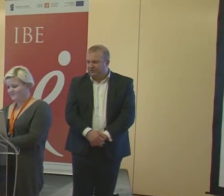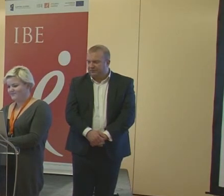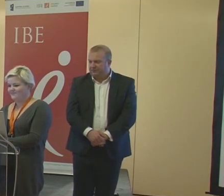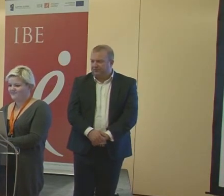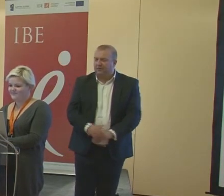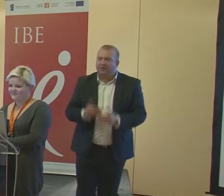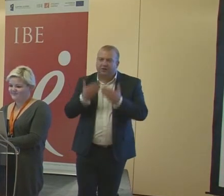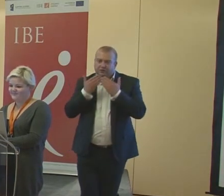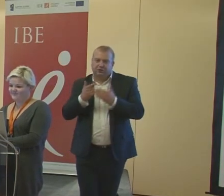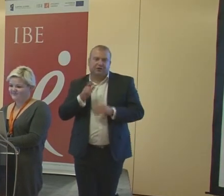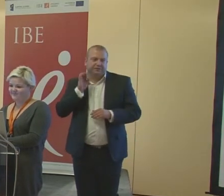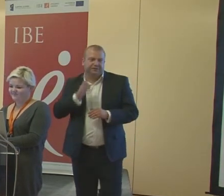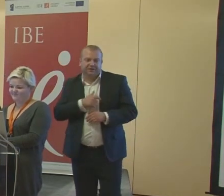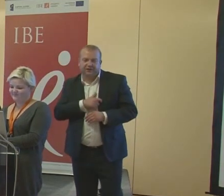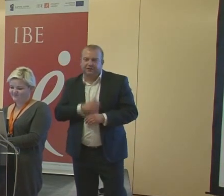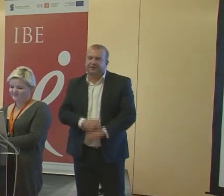Dziękuję Państwu bardzo.